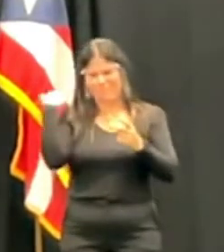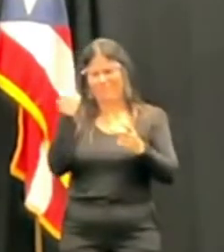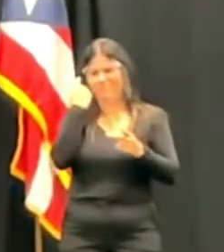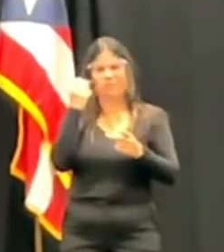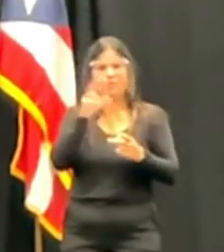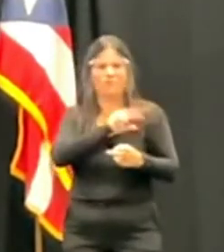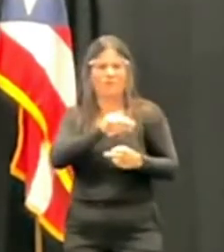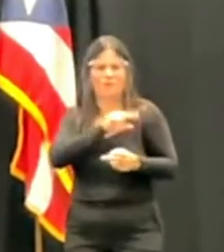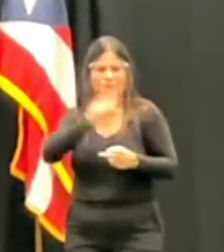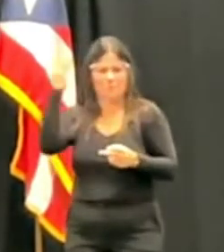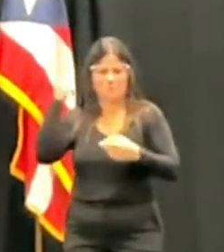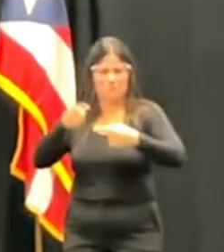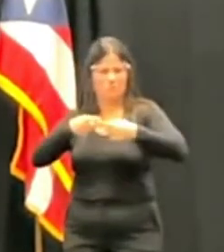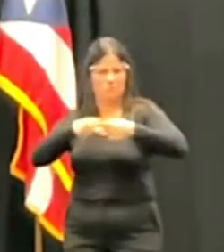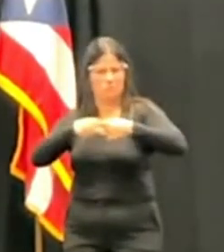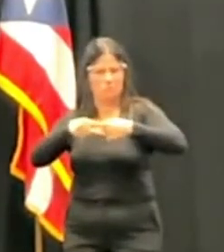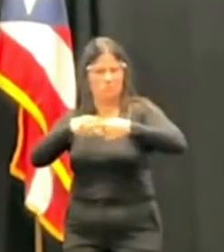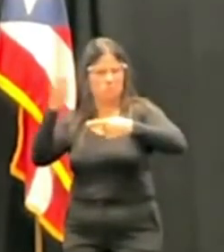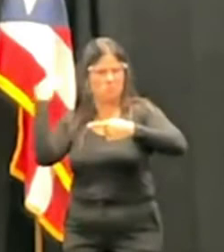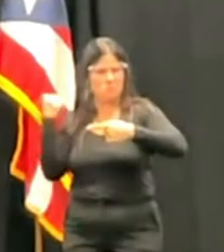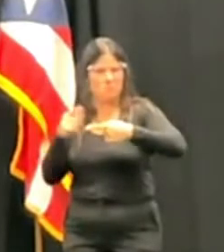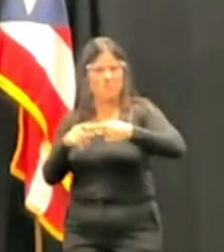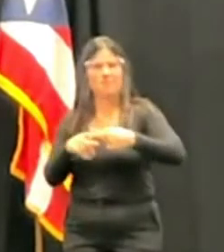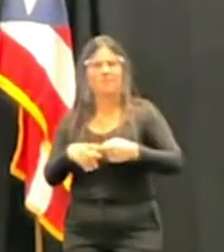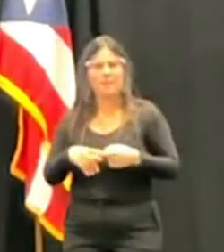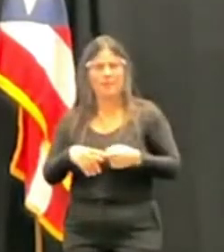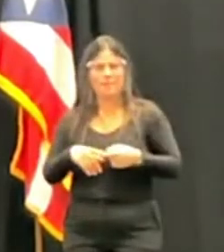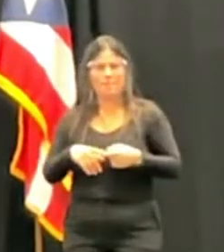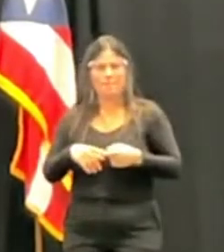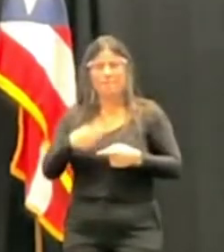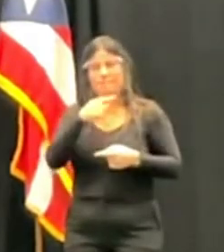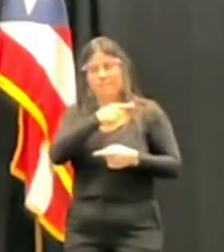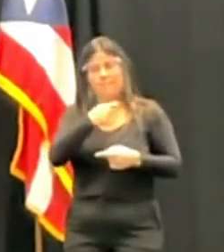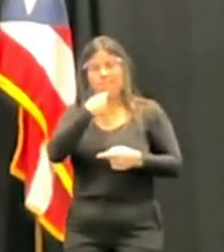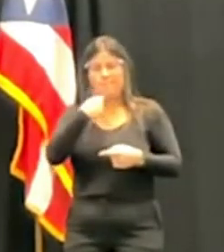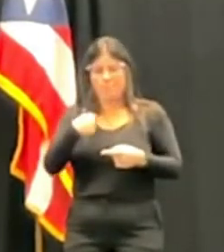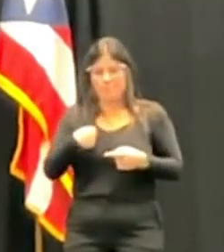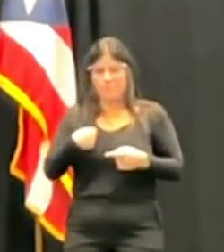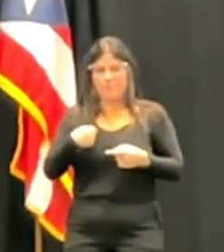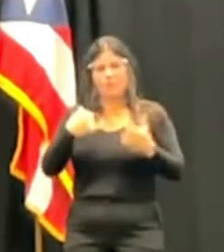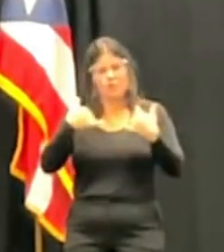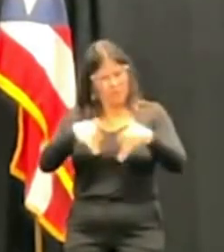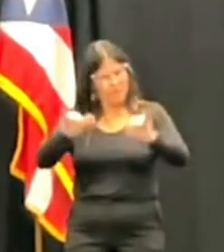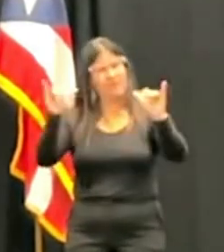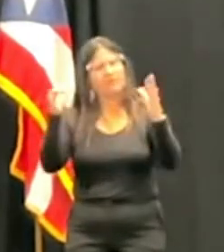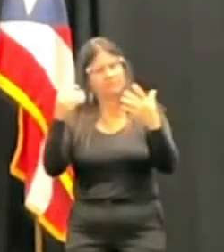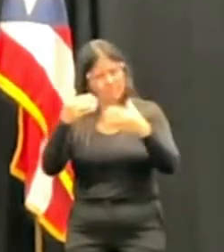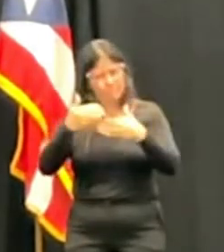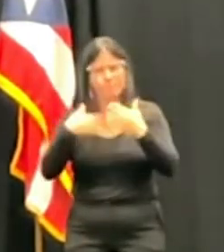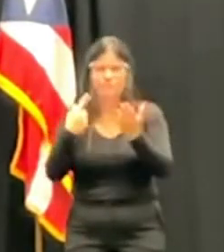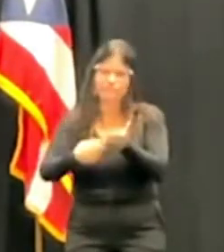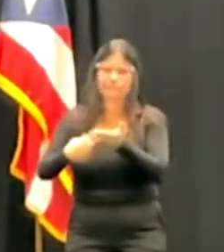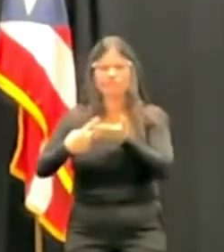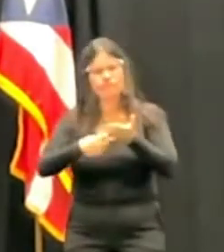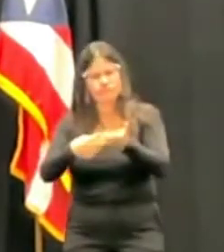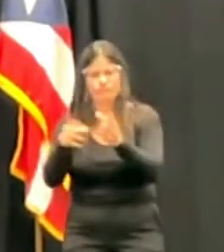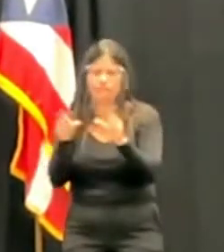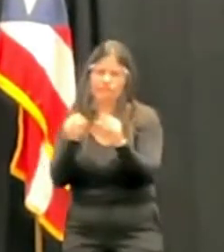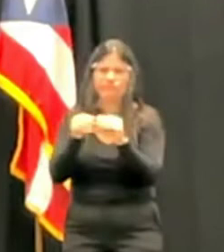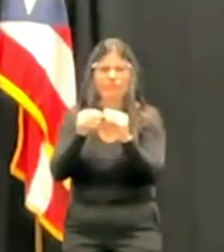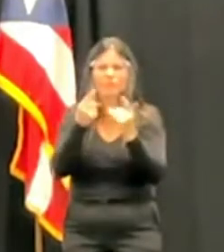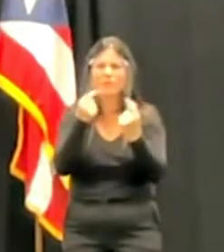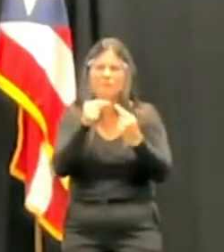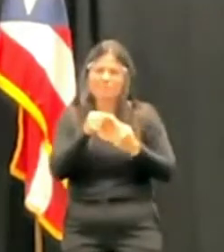extraordinaria que se iba a convocar con las medidas, y yo quería discutir las medidas con él.